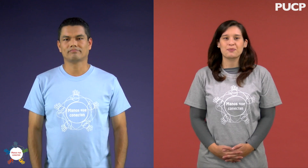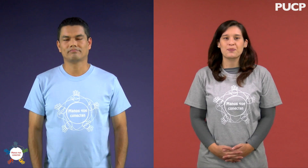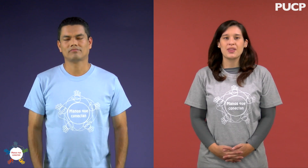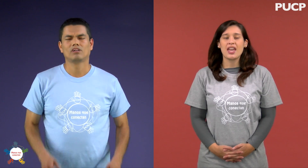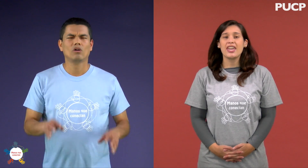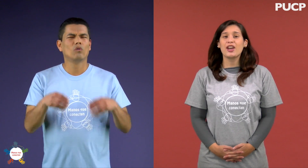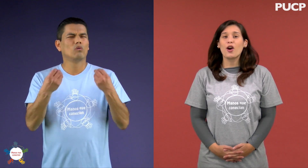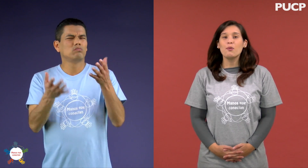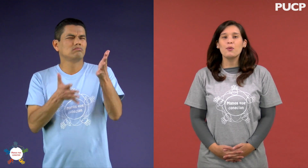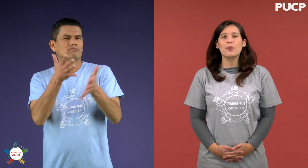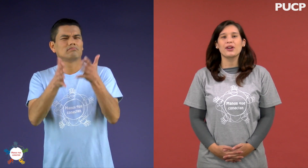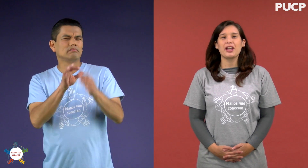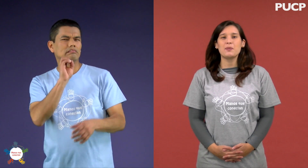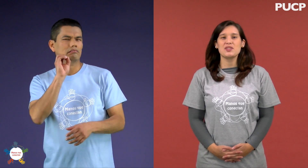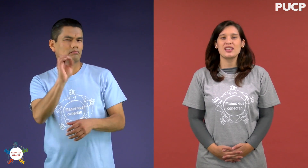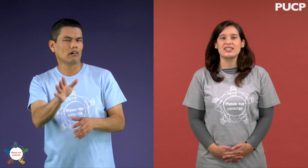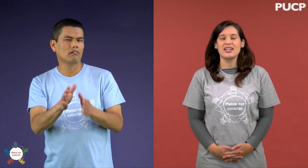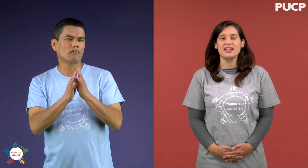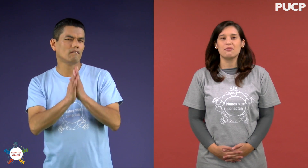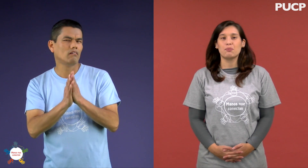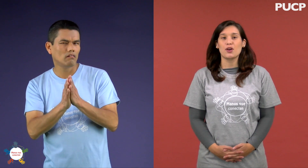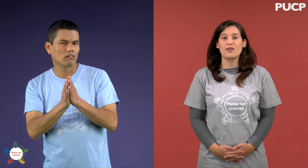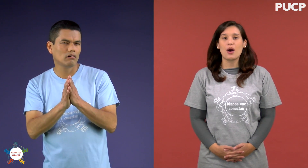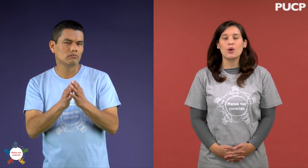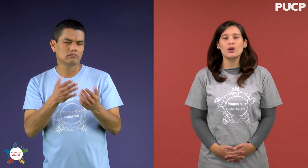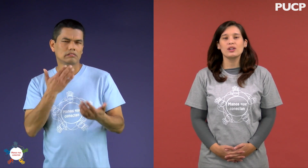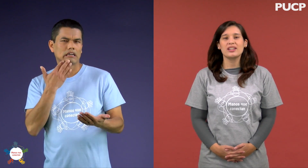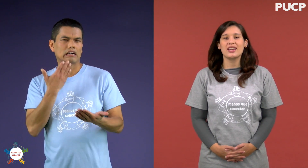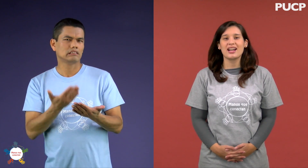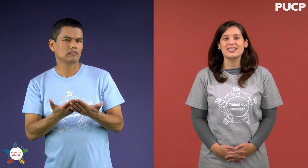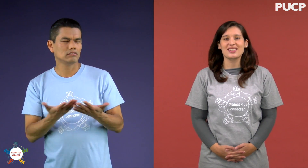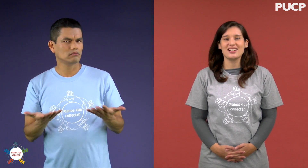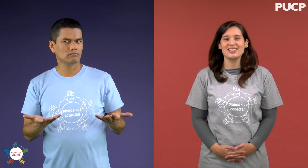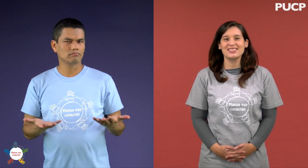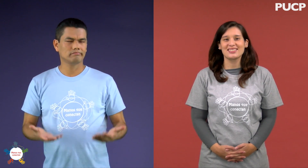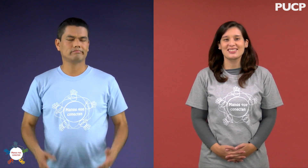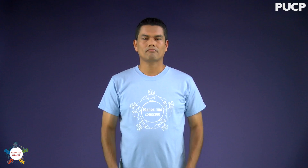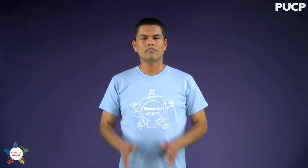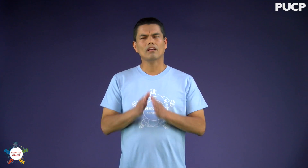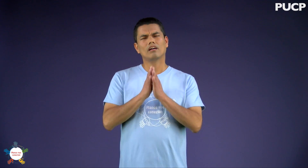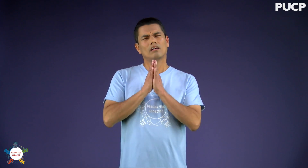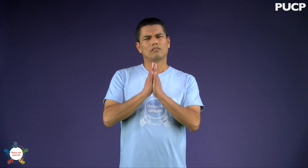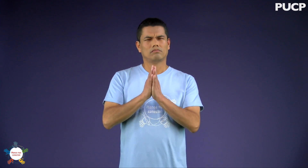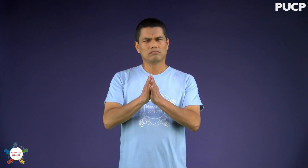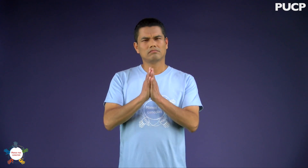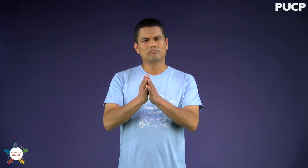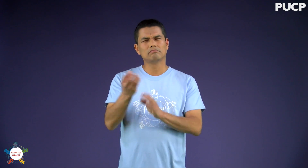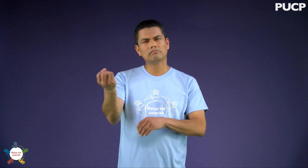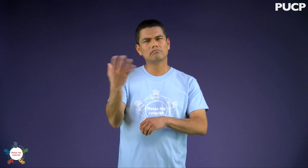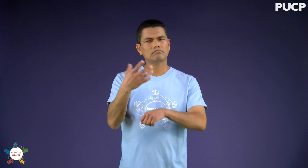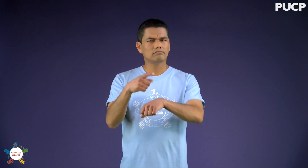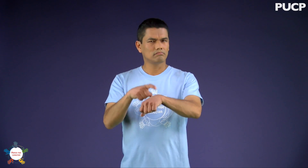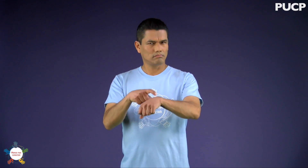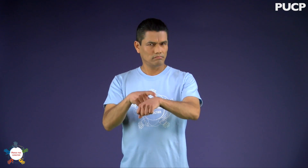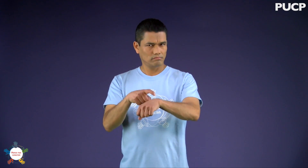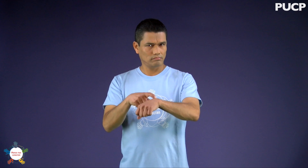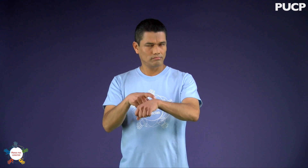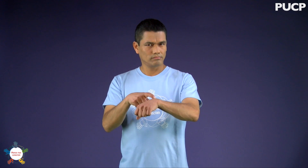¿Y cómo podríamos decir por favor y gracias? Por favor, ¿me puedes decir la hora?